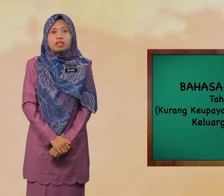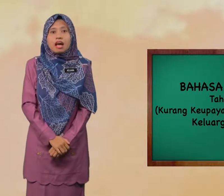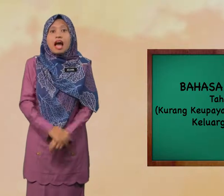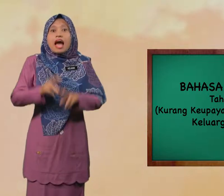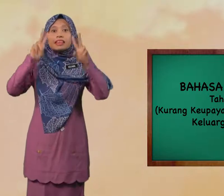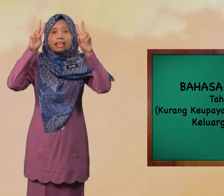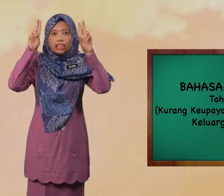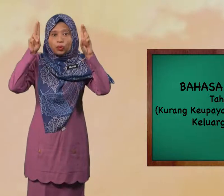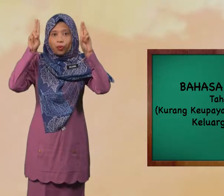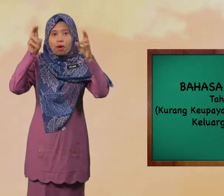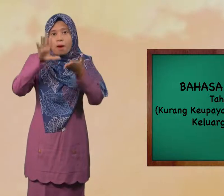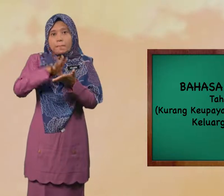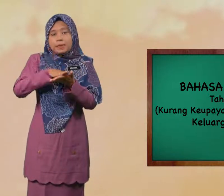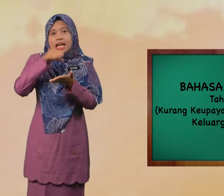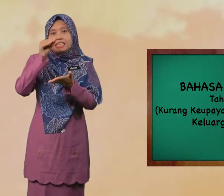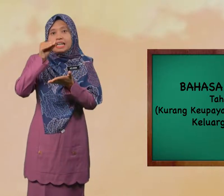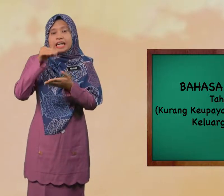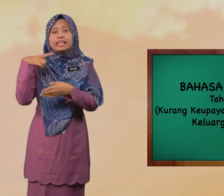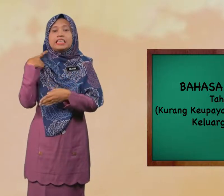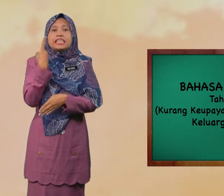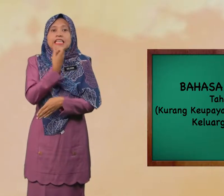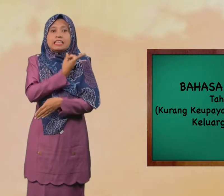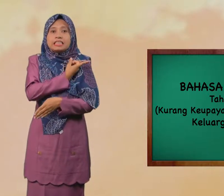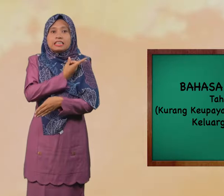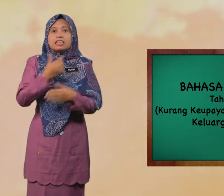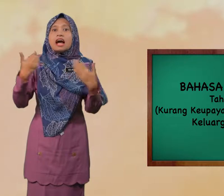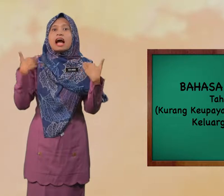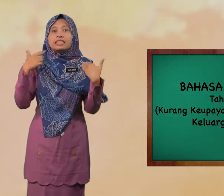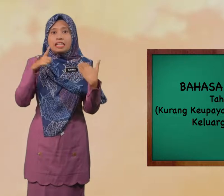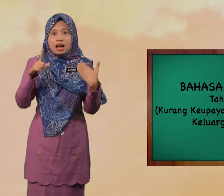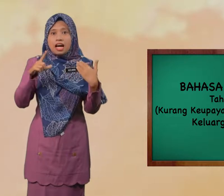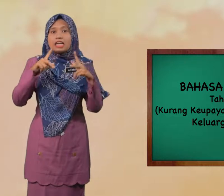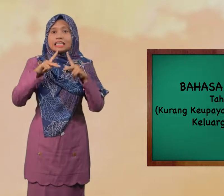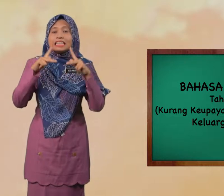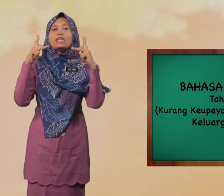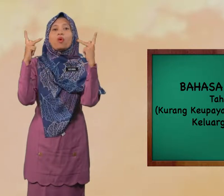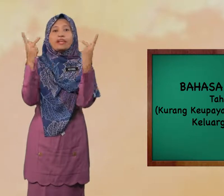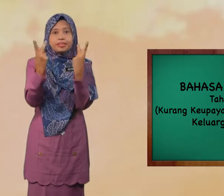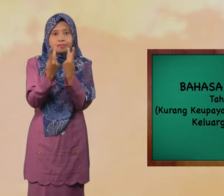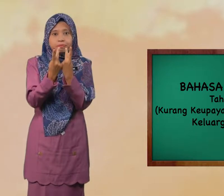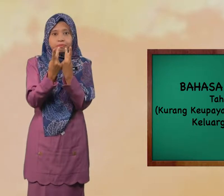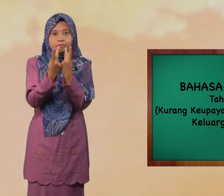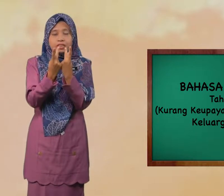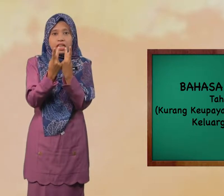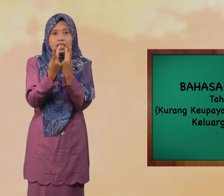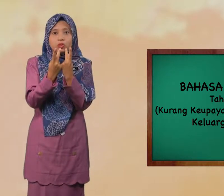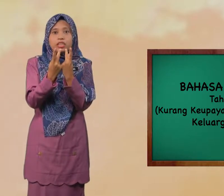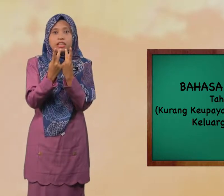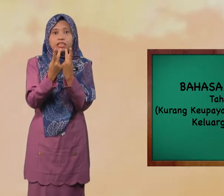Tajuk pelajaran kita adalah keluarga Cikgu isyarat